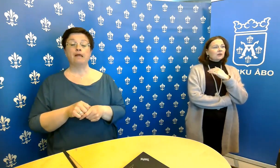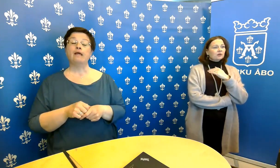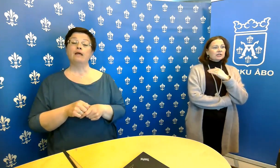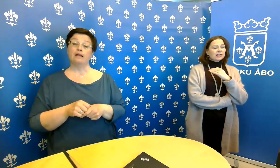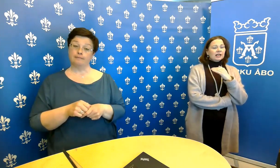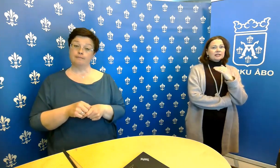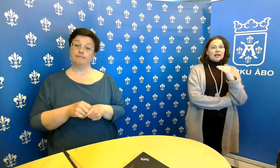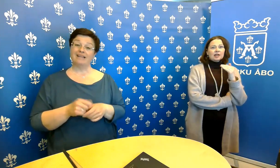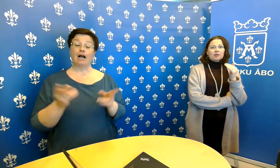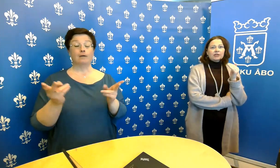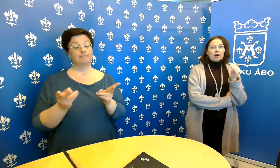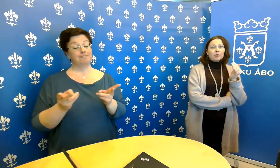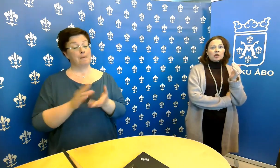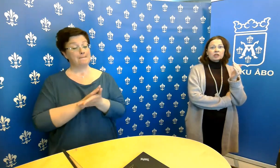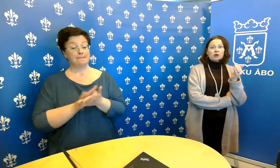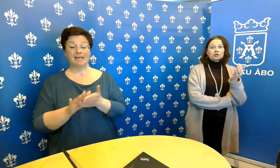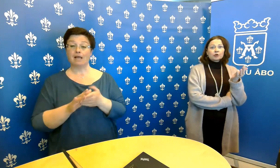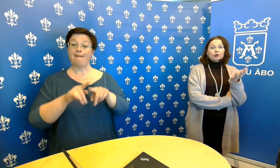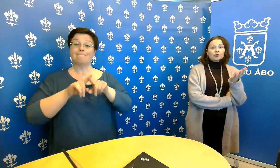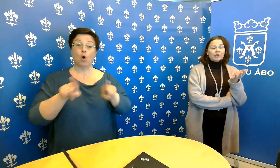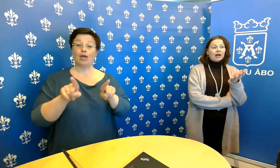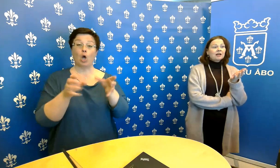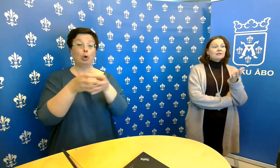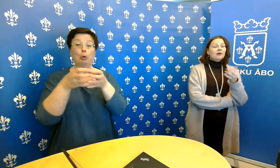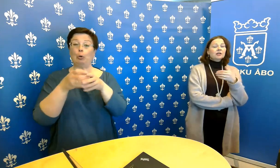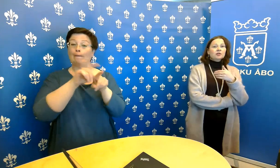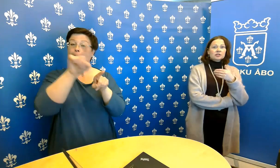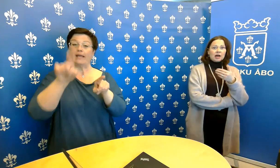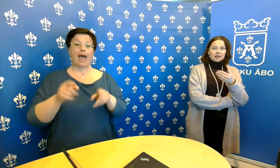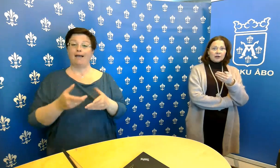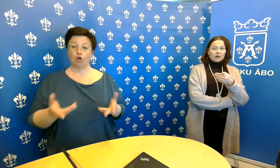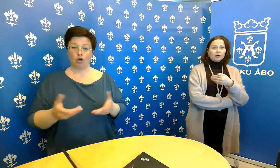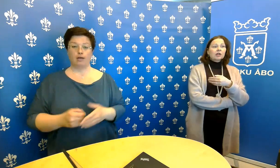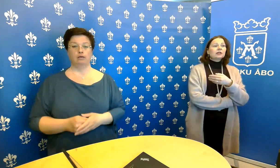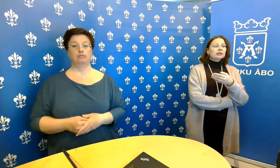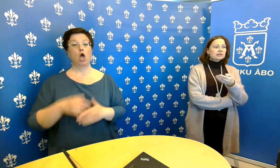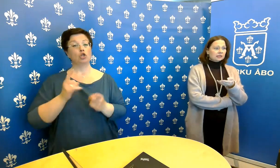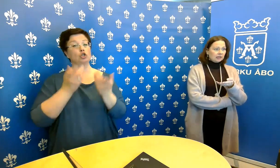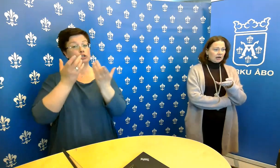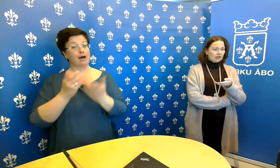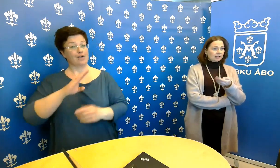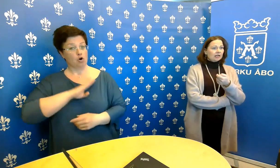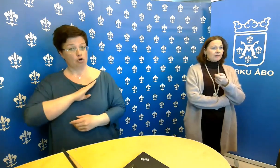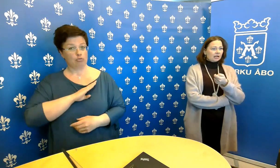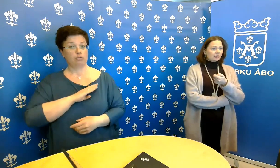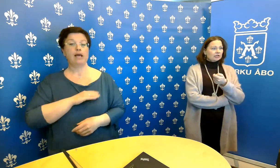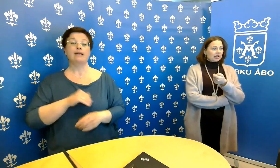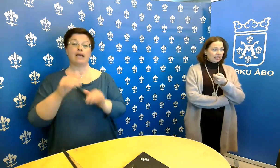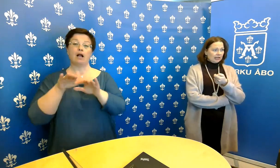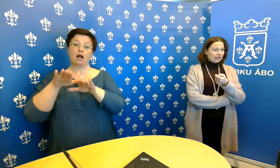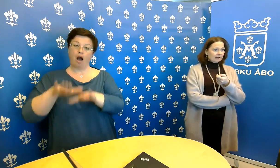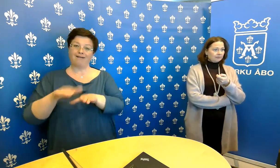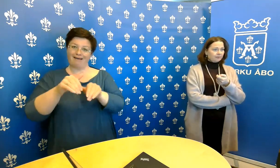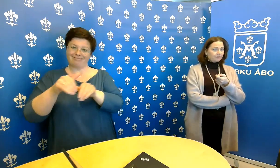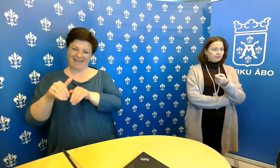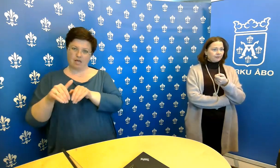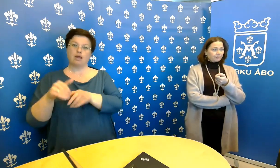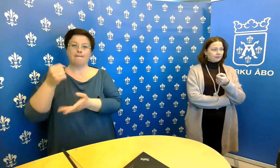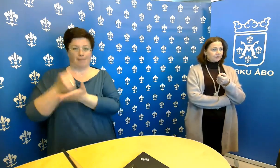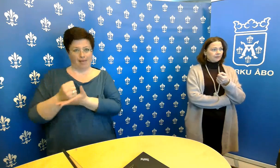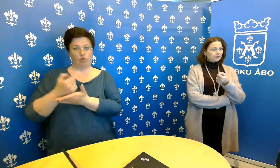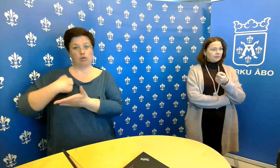Ja tässä sinällänsä ei ole mitään poikkeusryhmiä, vaan jos tarve on, niin sitten karanteenipäätöksiä tehdään.